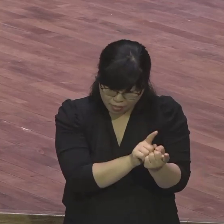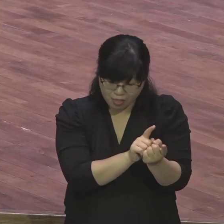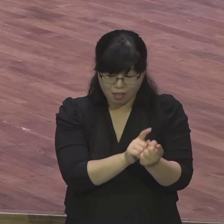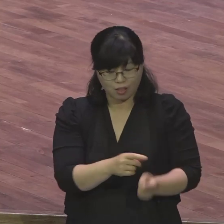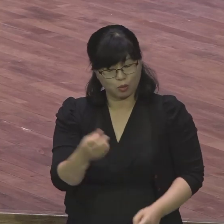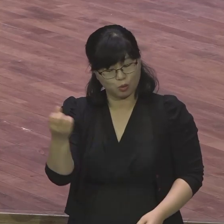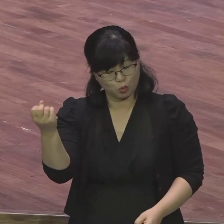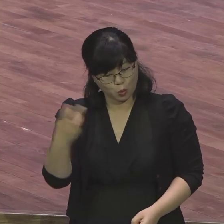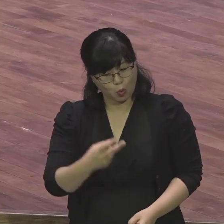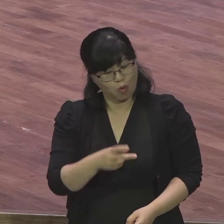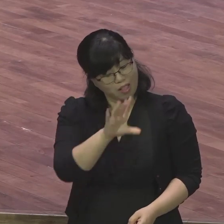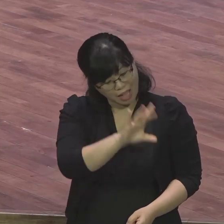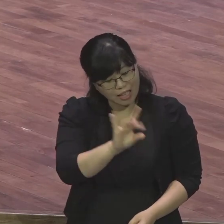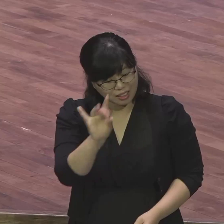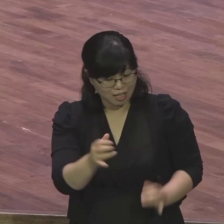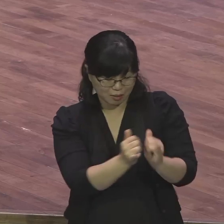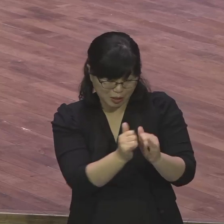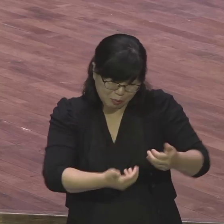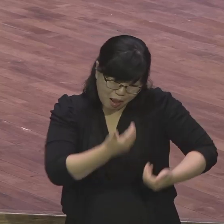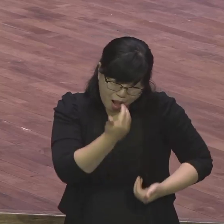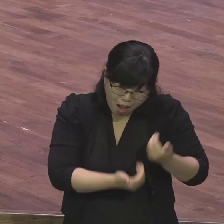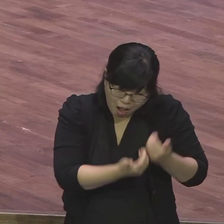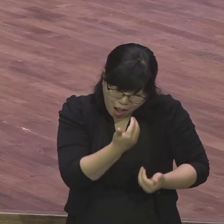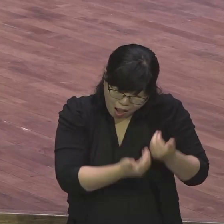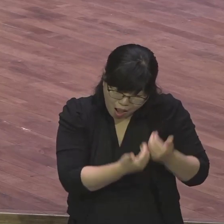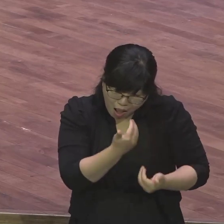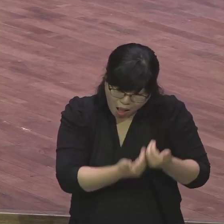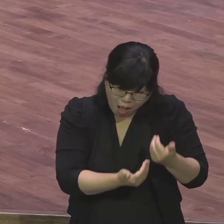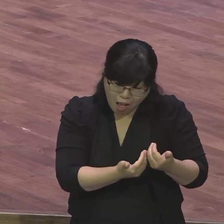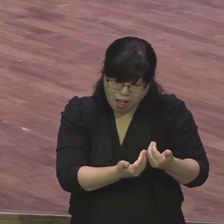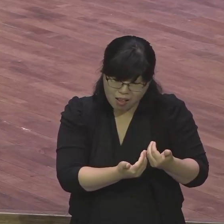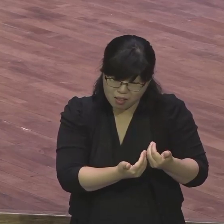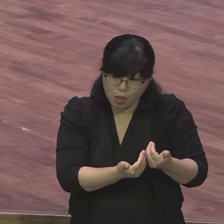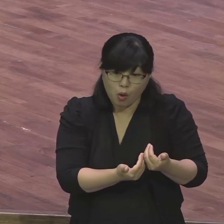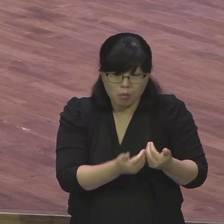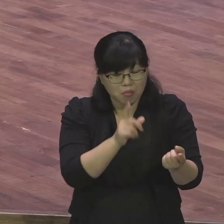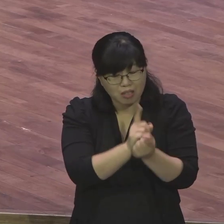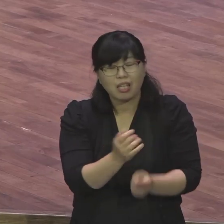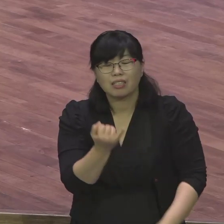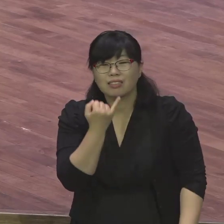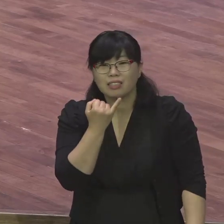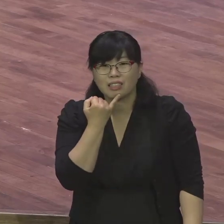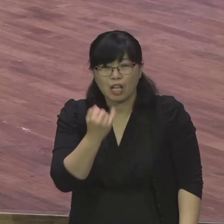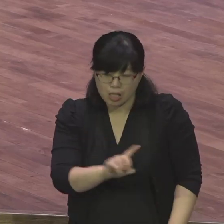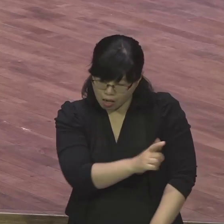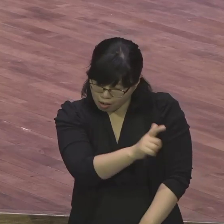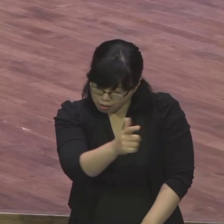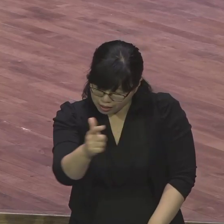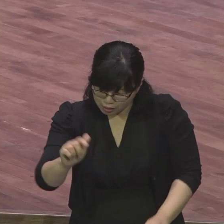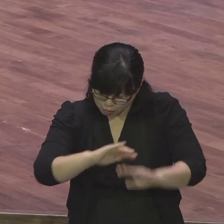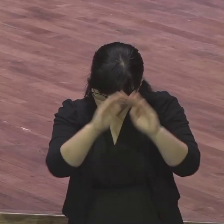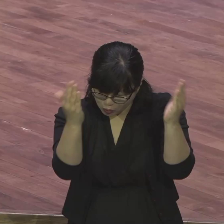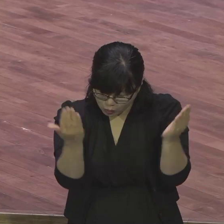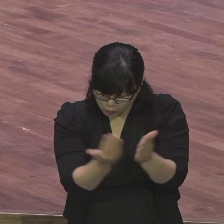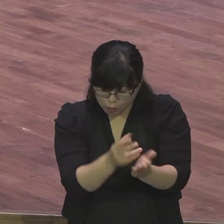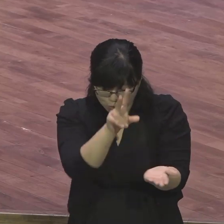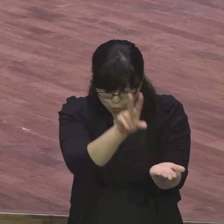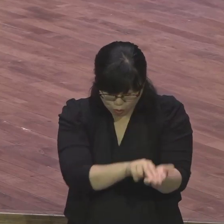그게 광약길이야 그게 여러분이 연약한 이런 연약한 부분을 가지고